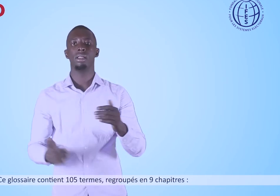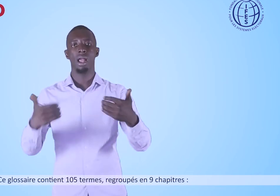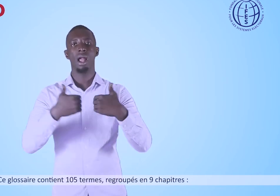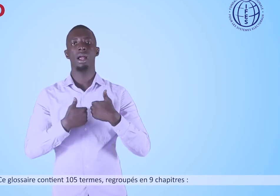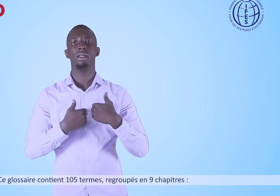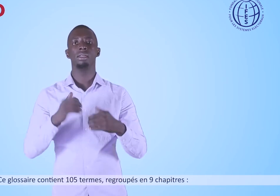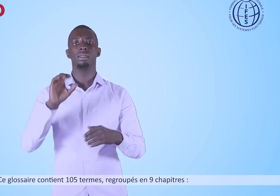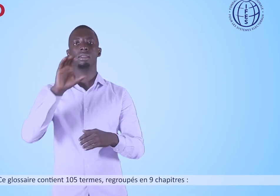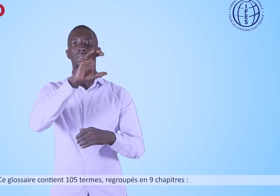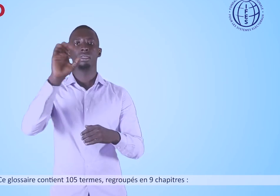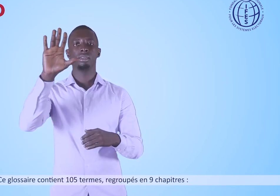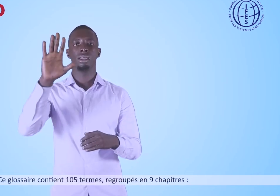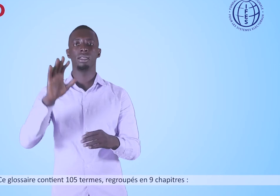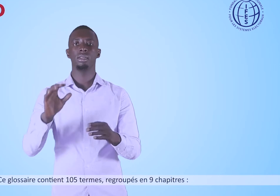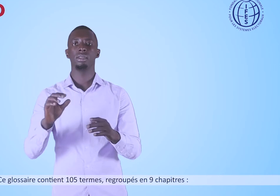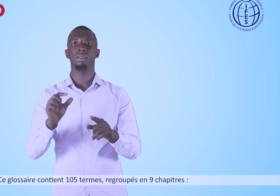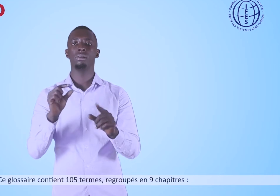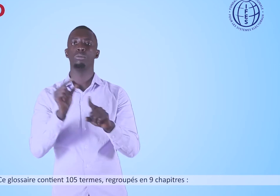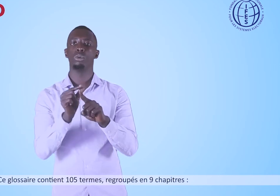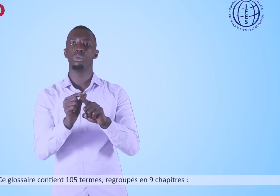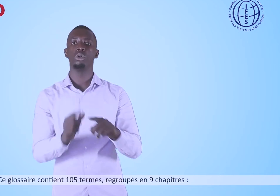105 termes, regroupés en neuf chapitres.